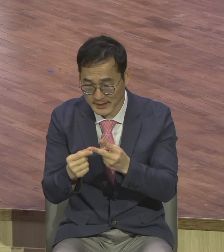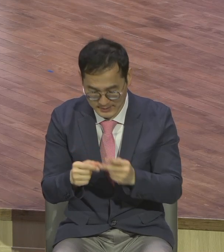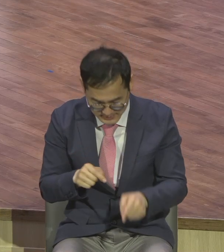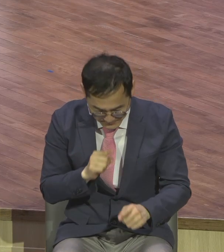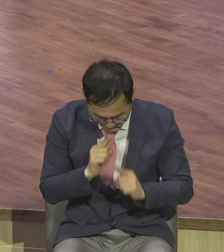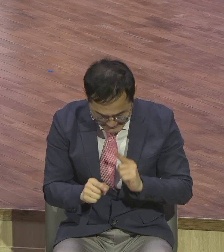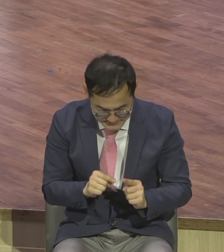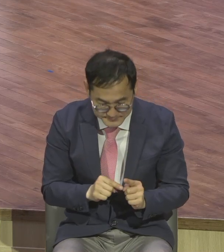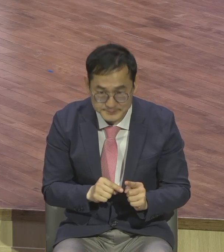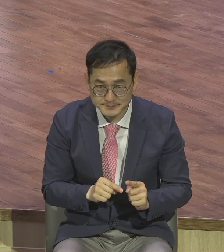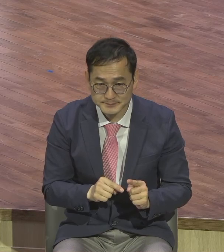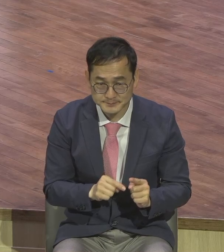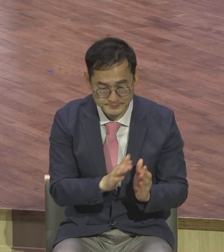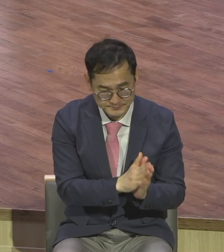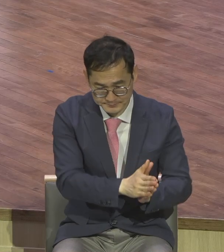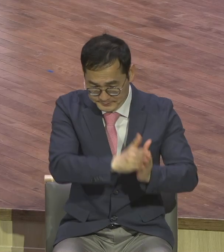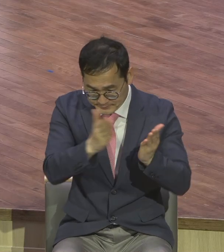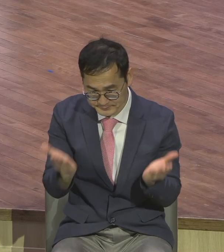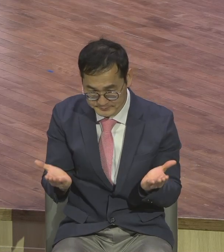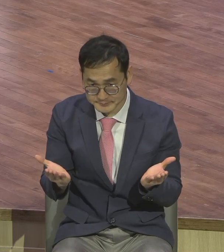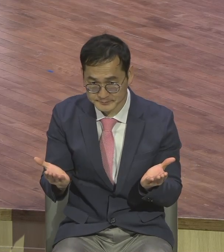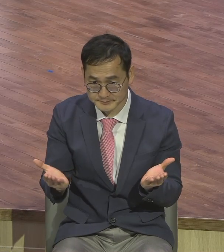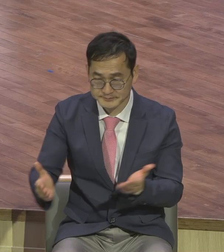성전에서 사람들에게 천국보험 가르치신 거예요.